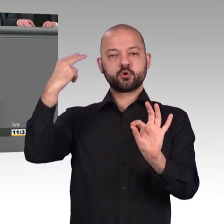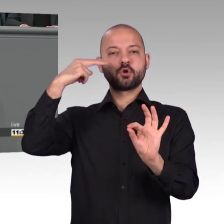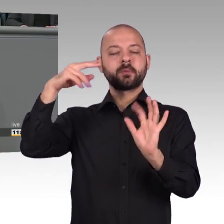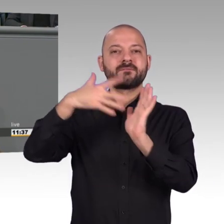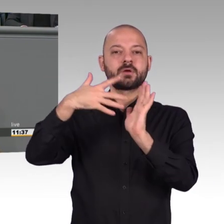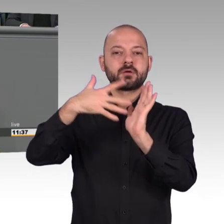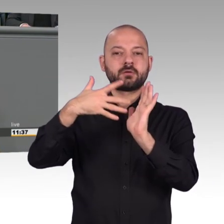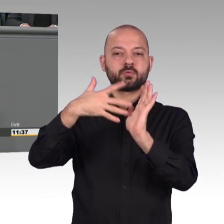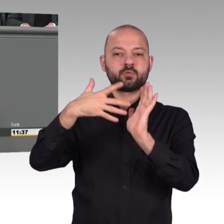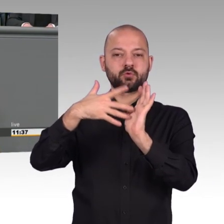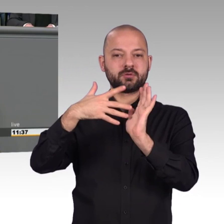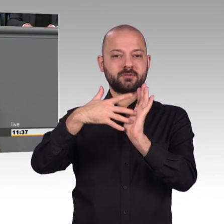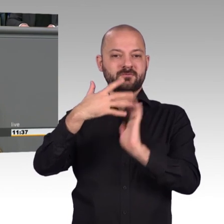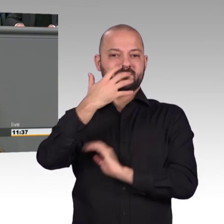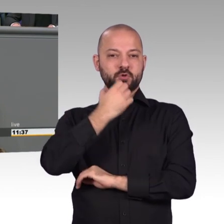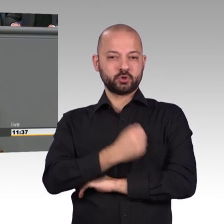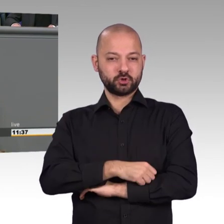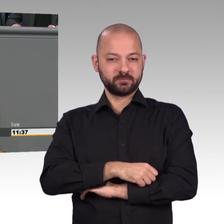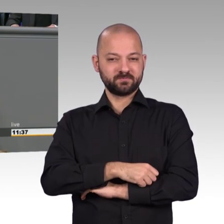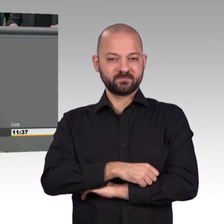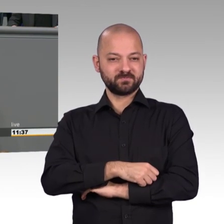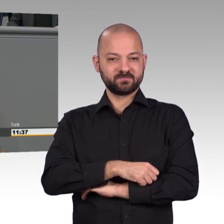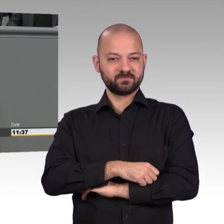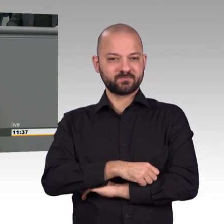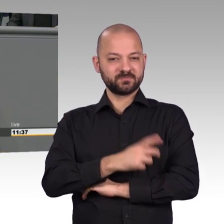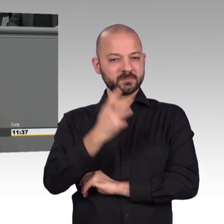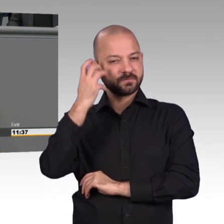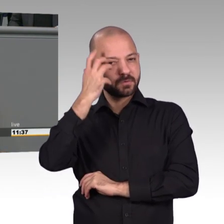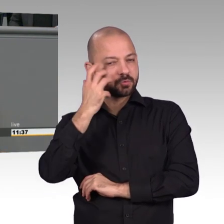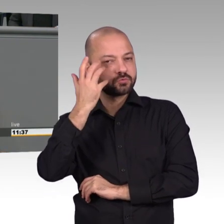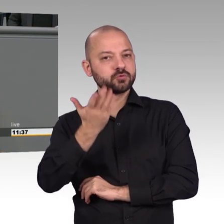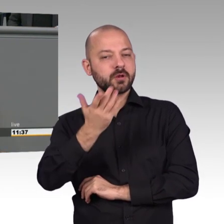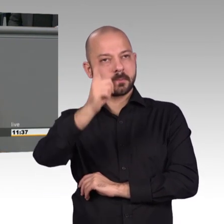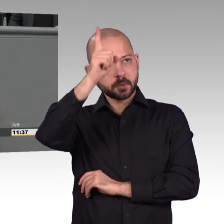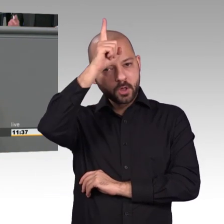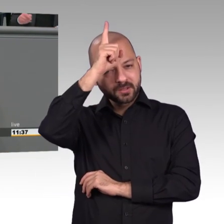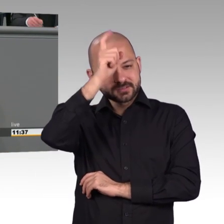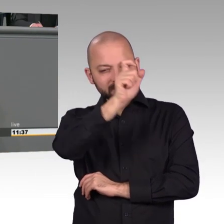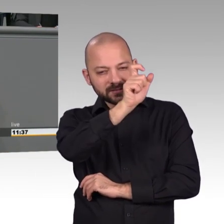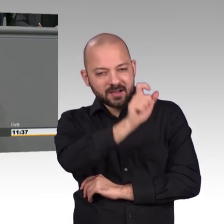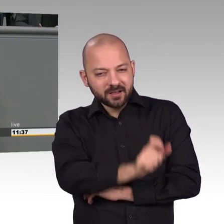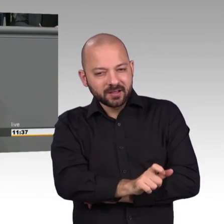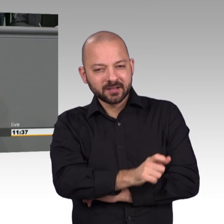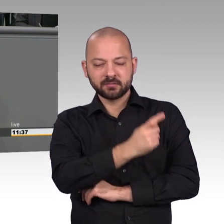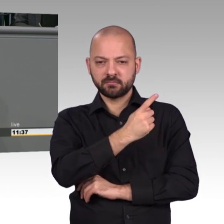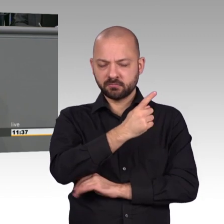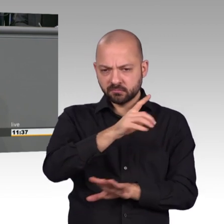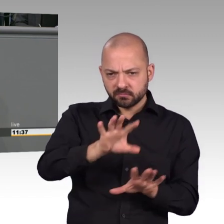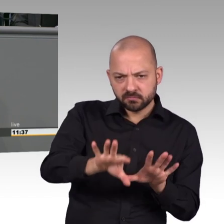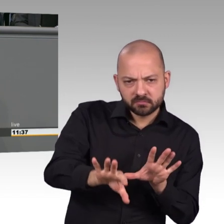begangen werden sollte. Genau so soll es mit unser aller Handys und Computer laufen. Die gesamtgesellschaftlichen und